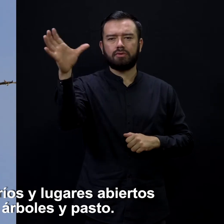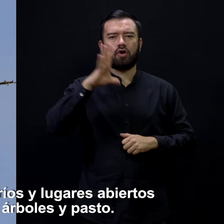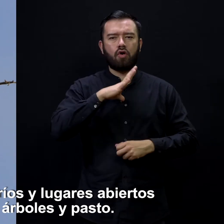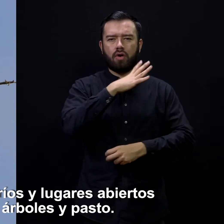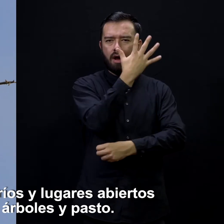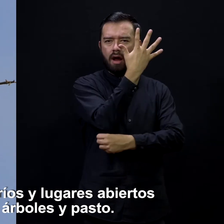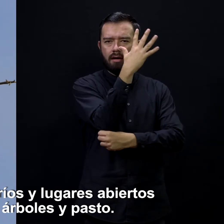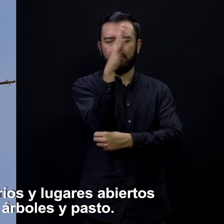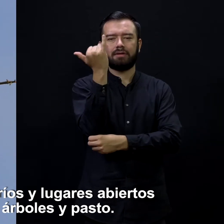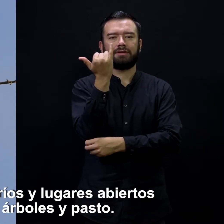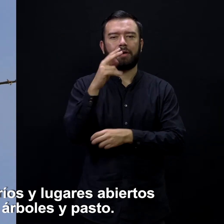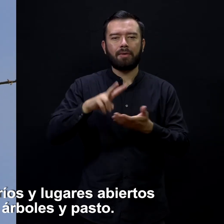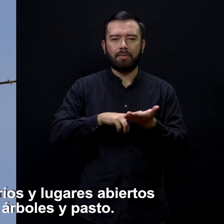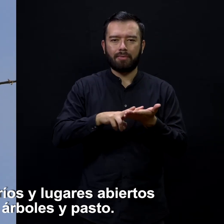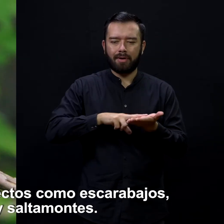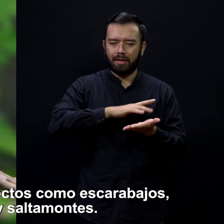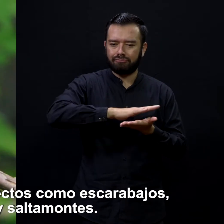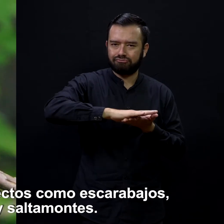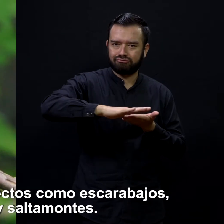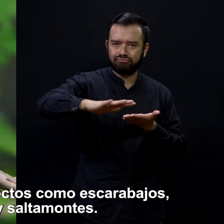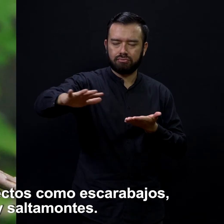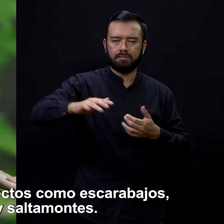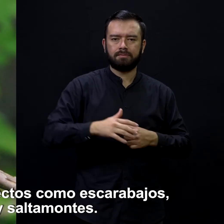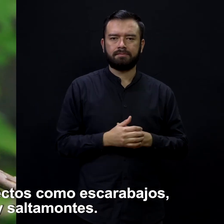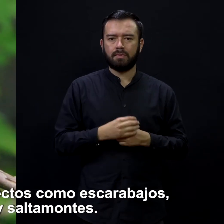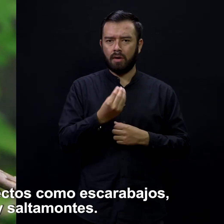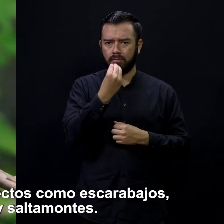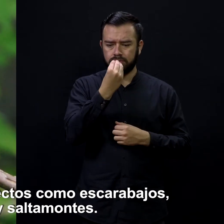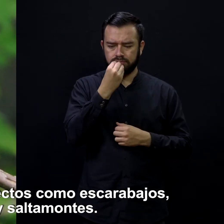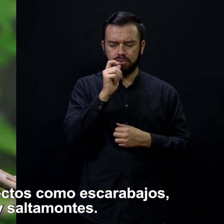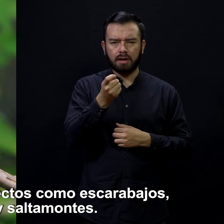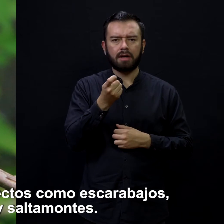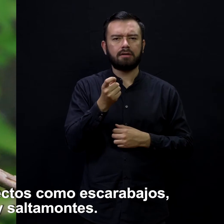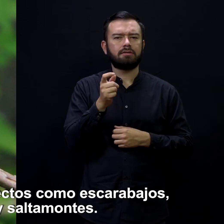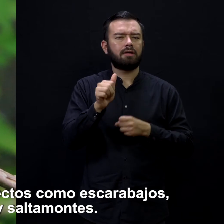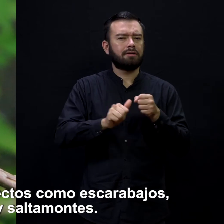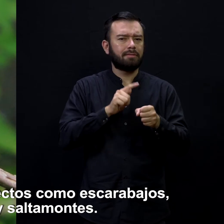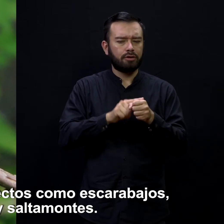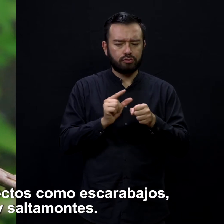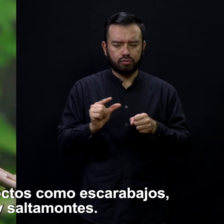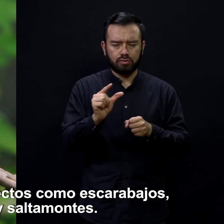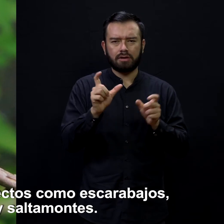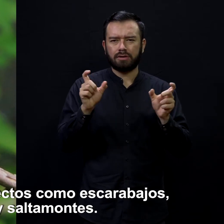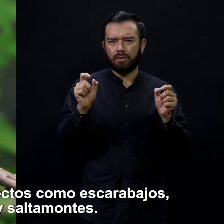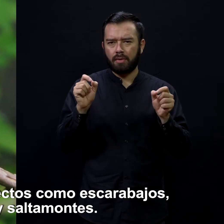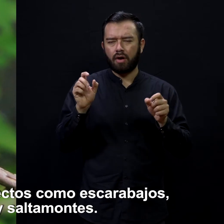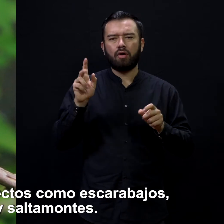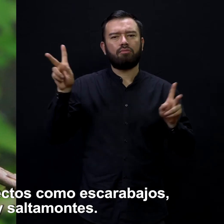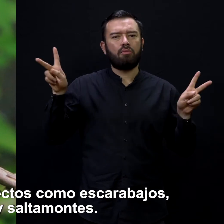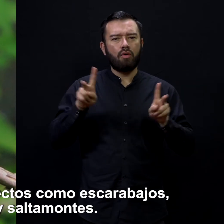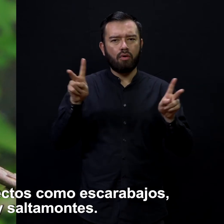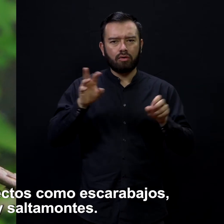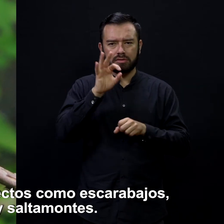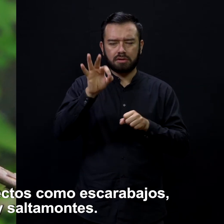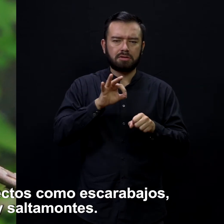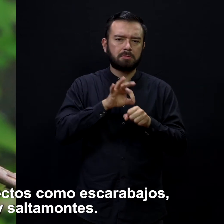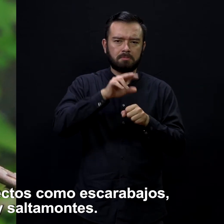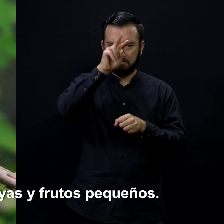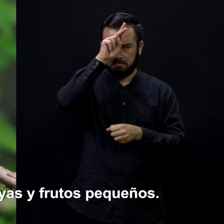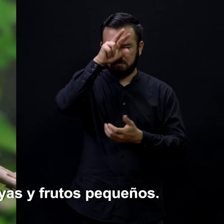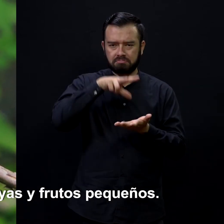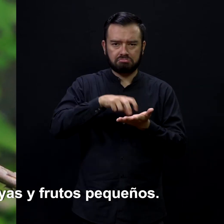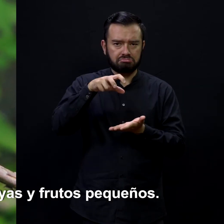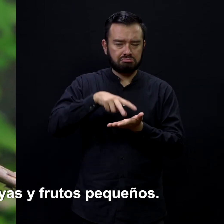árboles y pasto se alimenta de insectos como escarabajos moscas y saltamontes